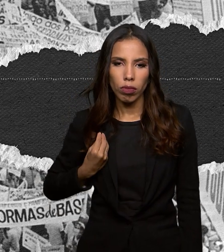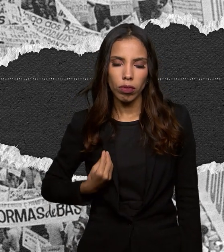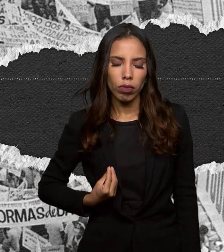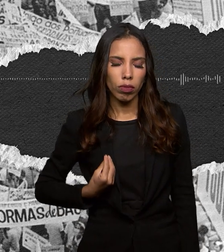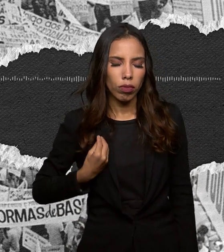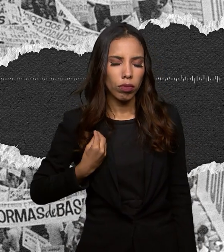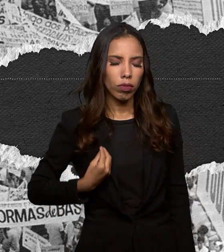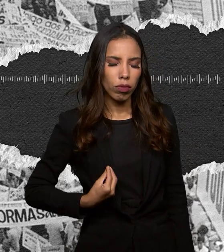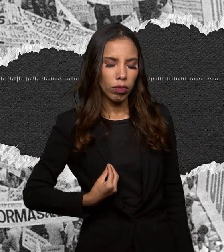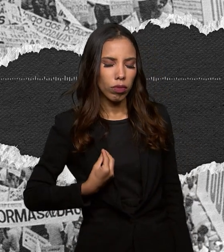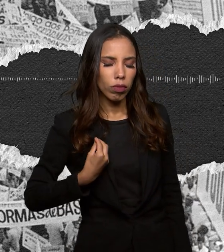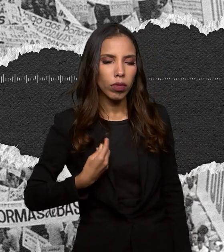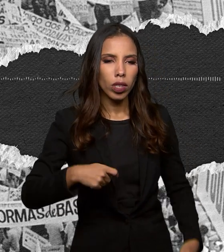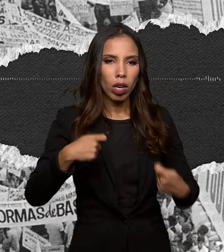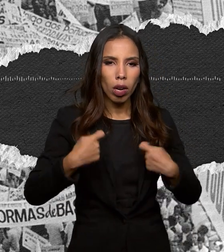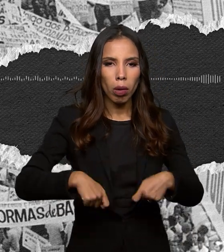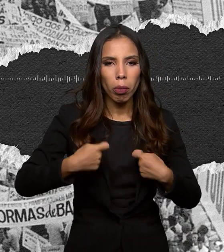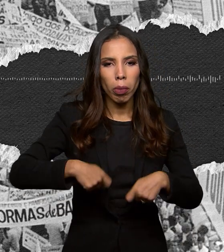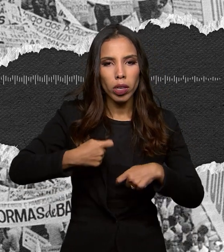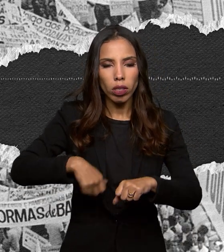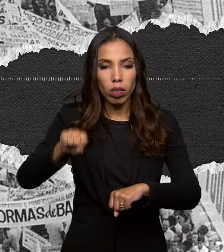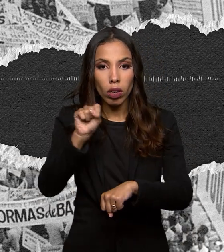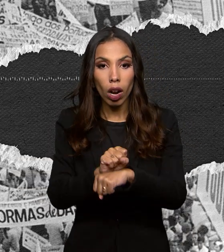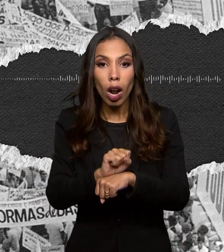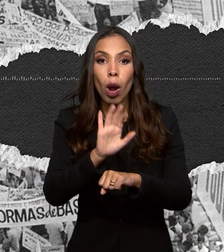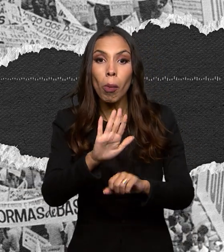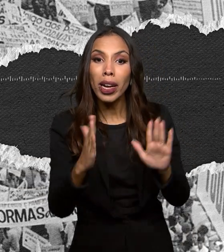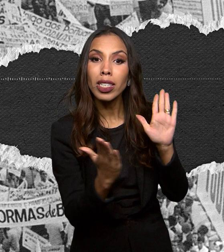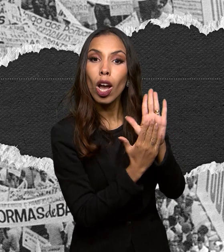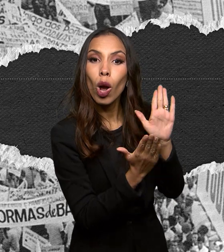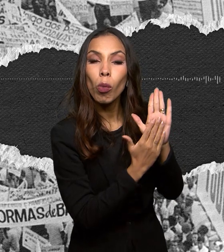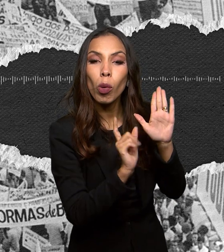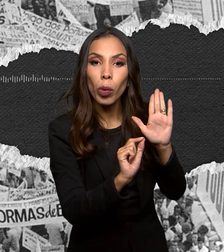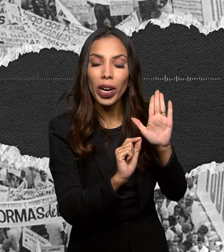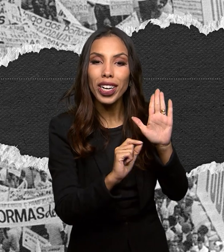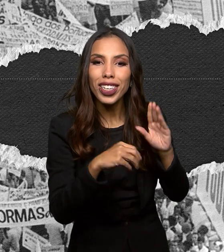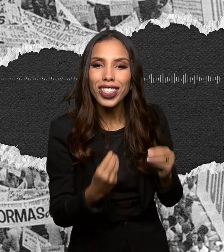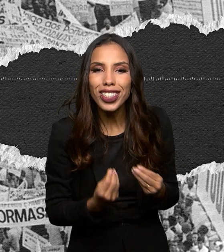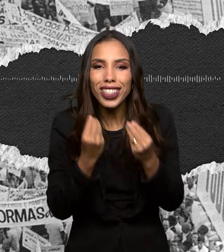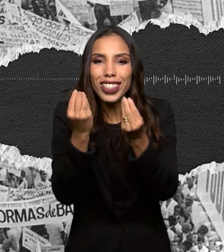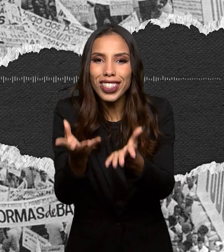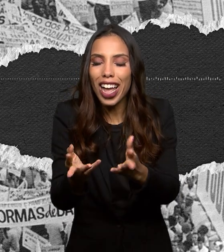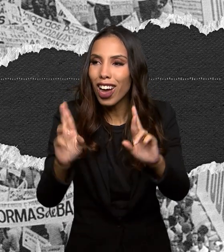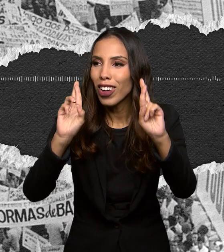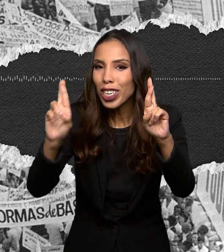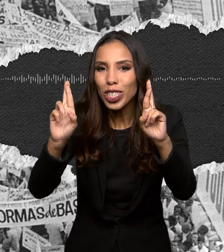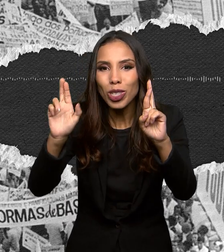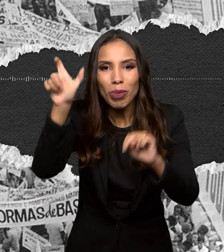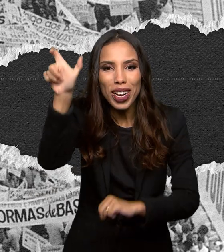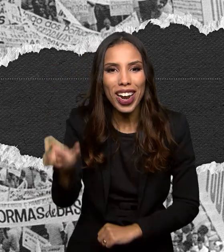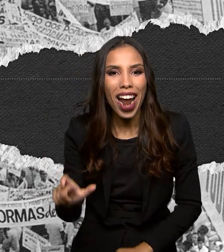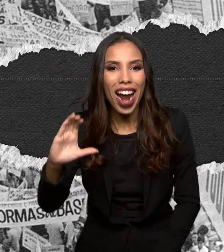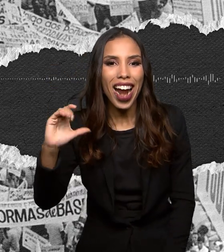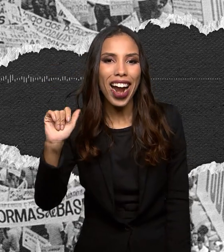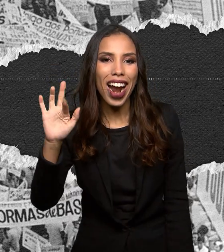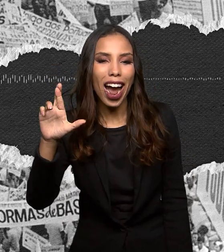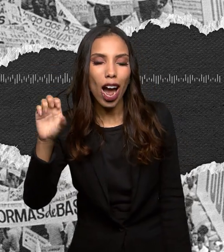As propostas davam esperança a jovens como Carlos Moura, na época, um advogado recém-formado. Eu tive a